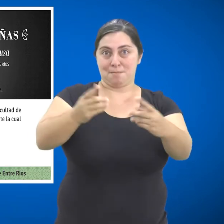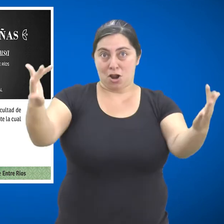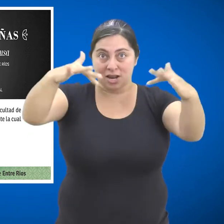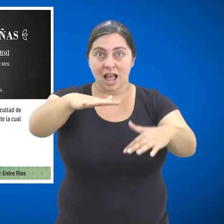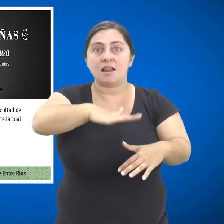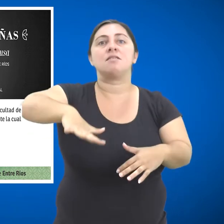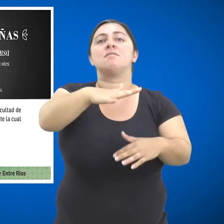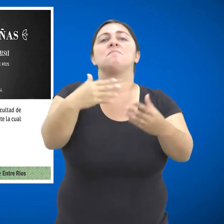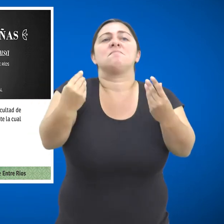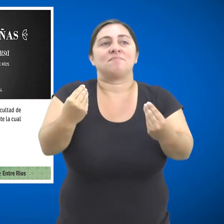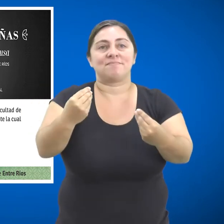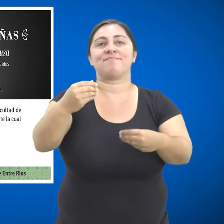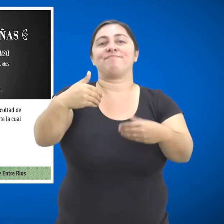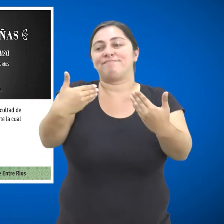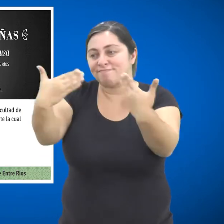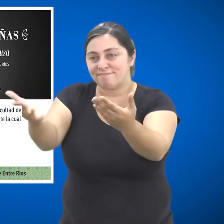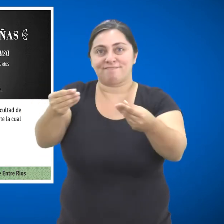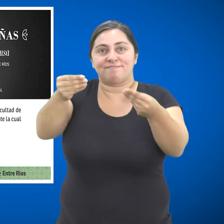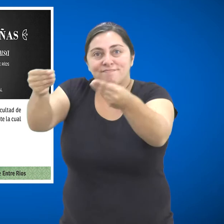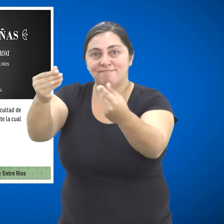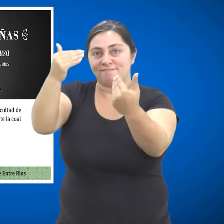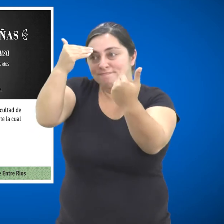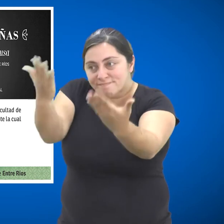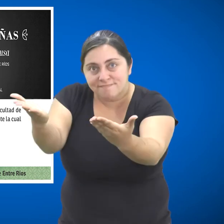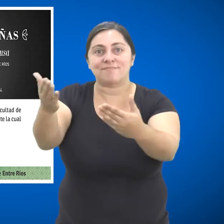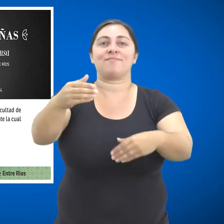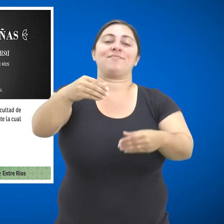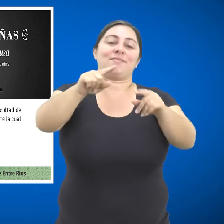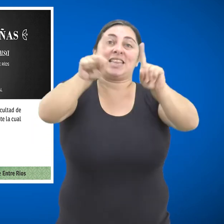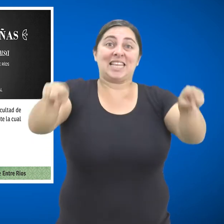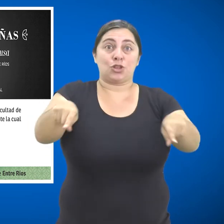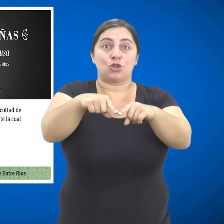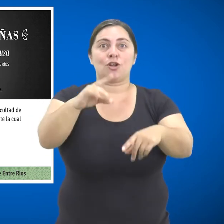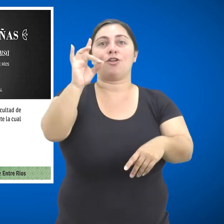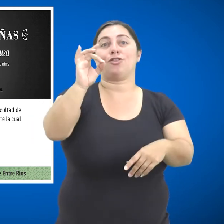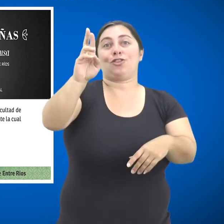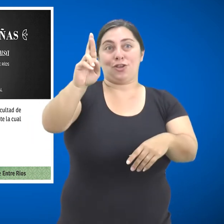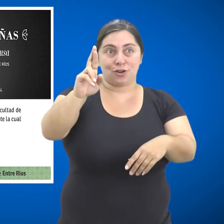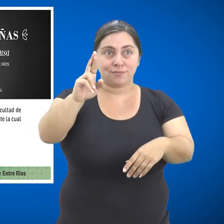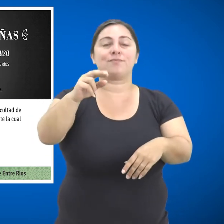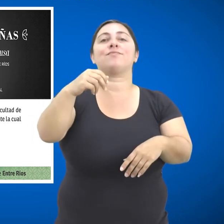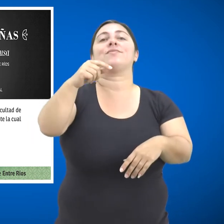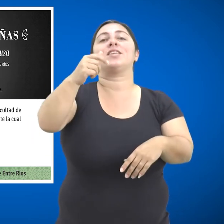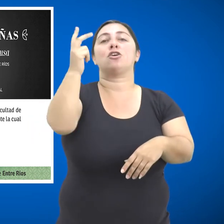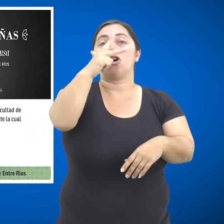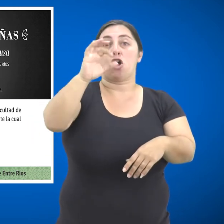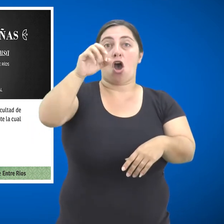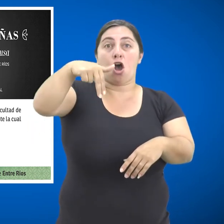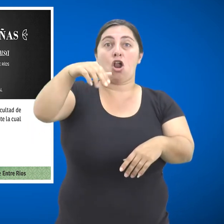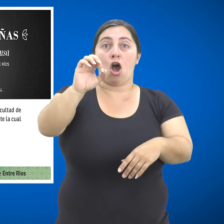a la ceremonia mediante la cual se le otorgará el título de Doctora